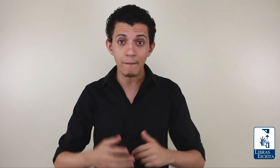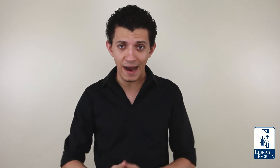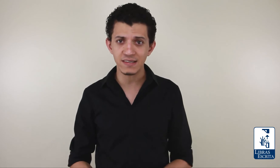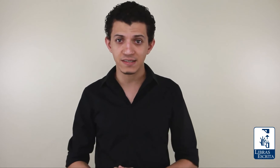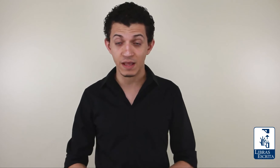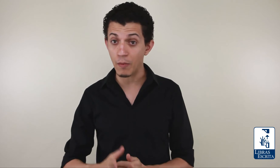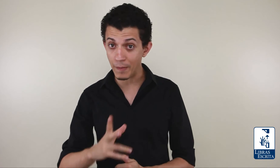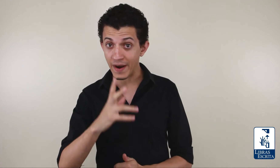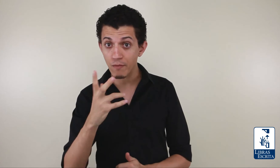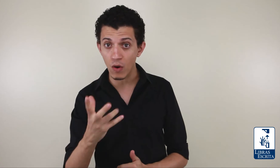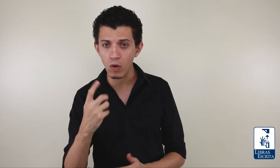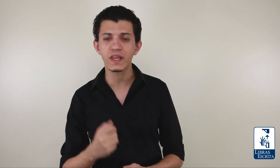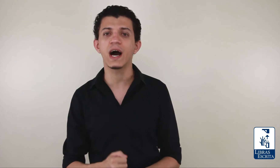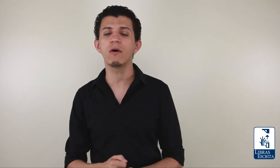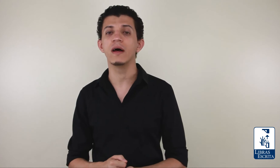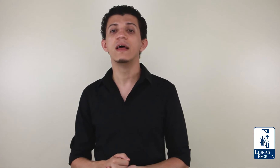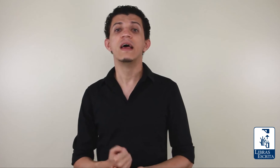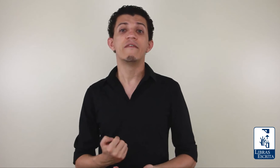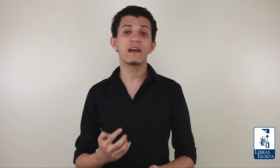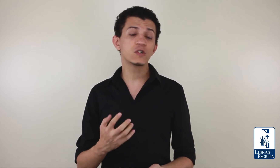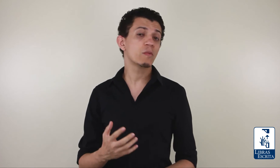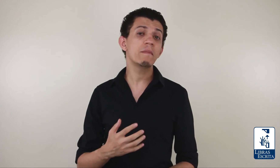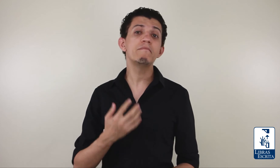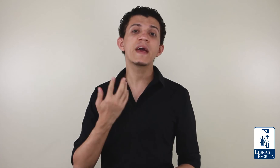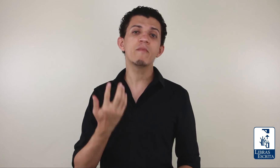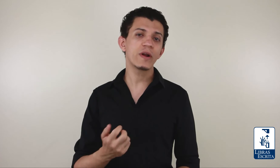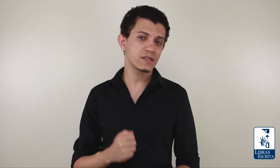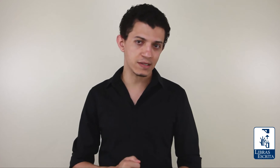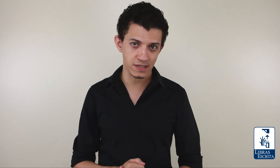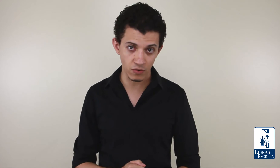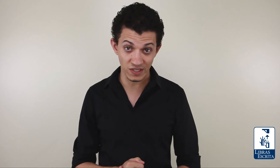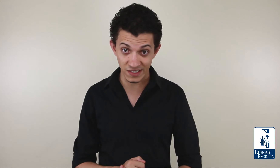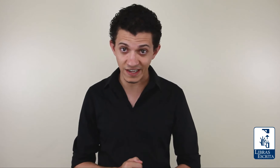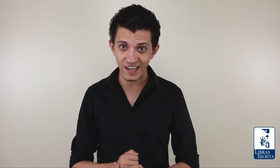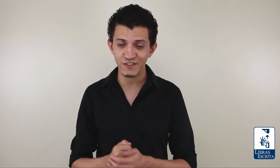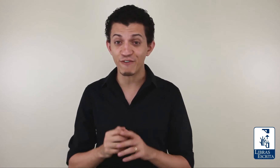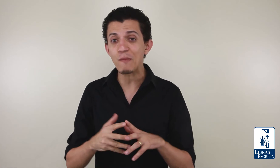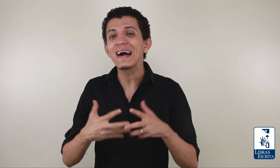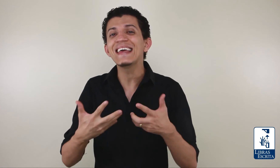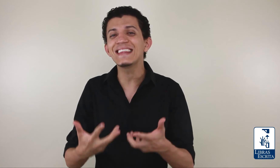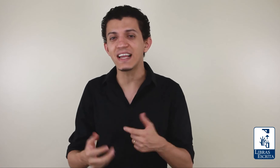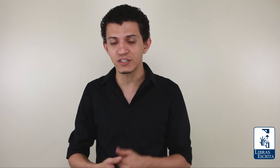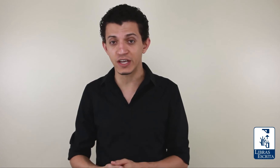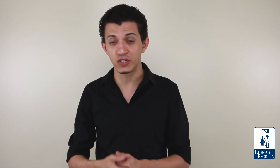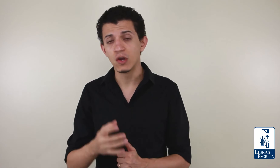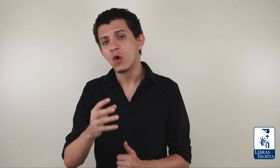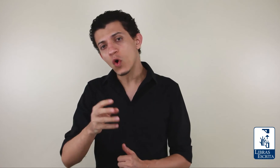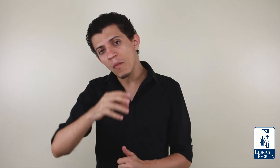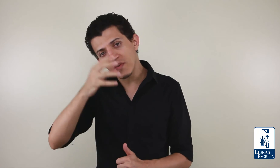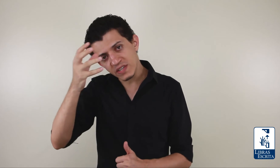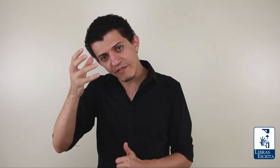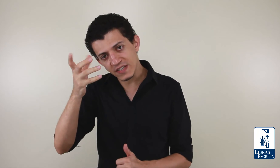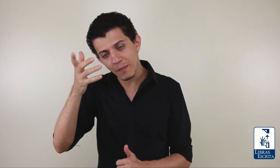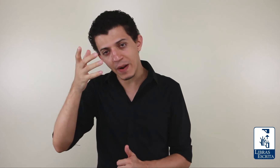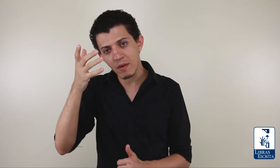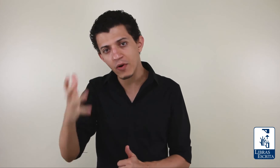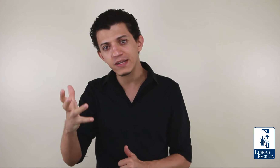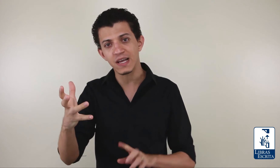mais nesse tema, eu preparei uma outra aula falando sobre memorização de sinais de forma inteligente. Como você vai fazer para memorizar